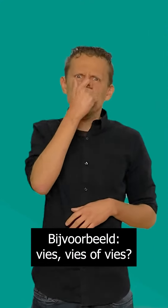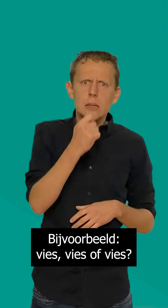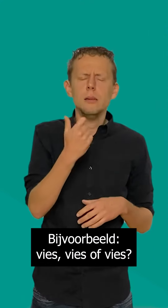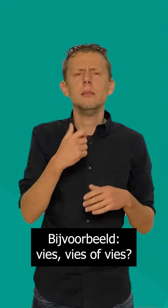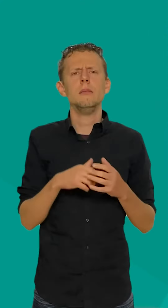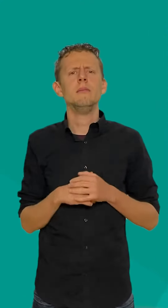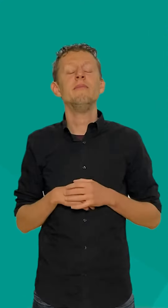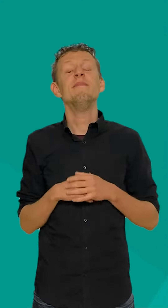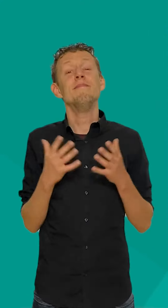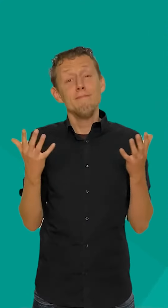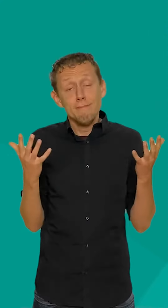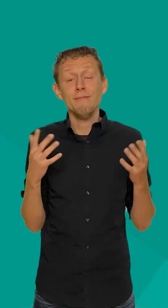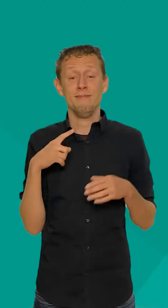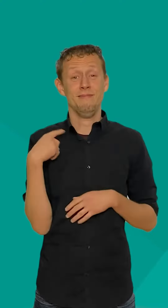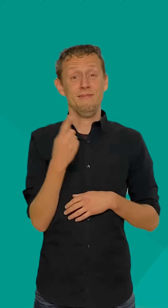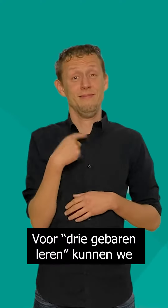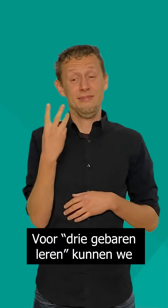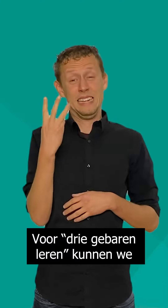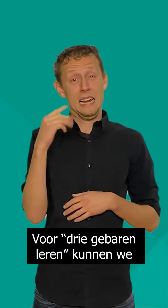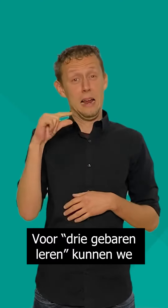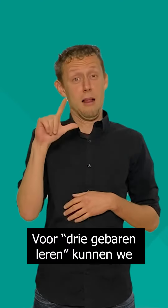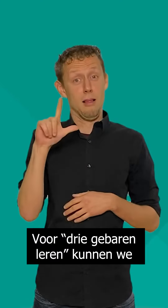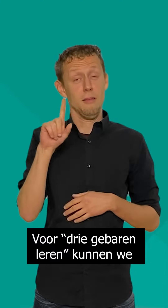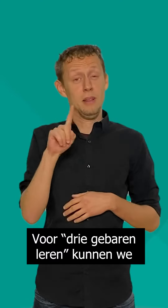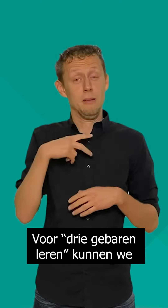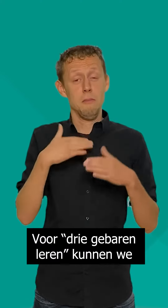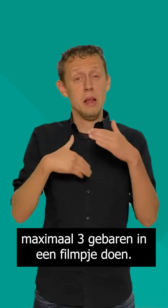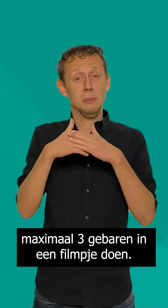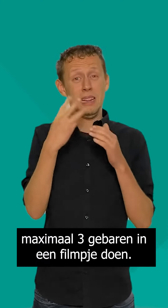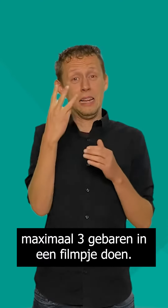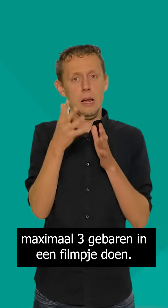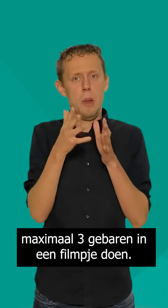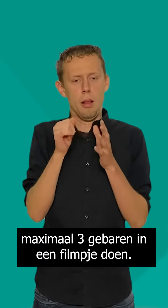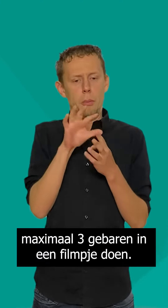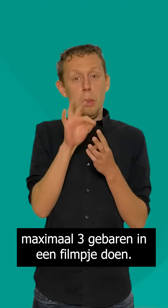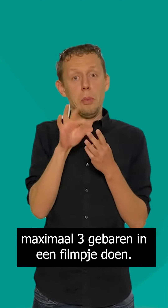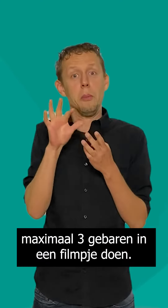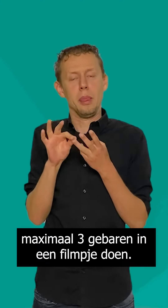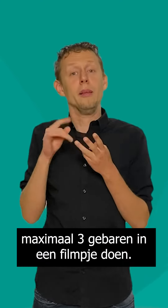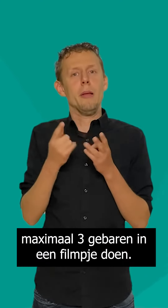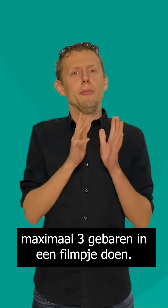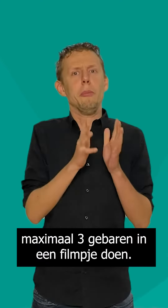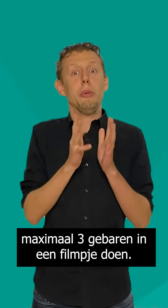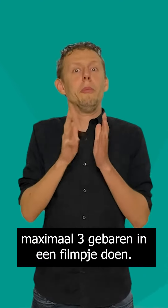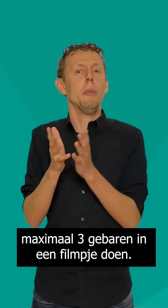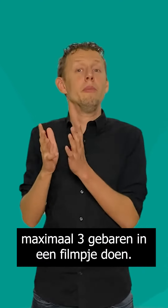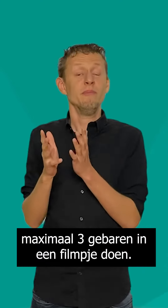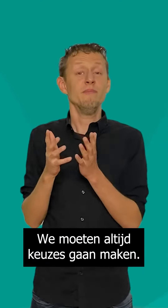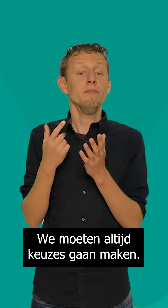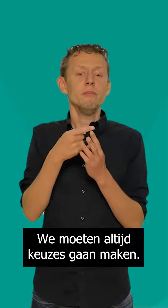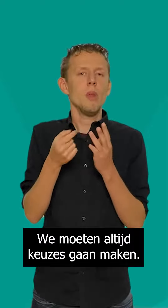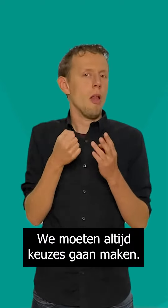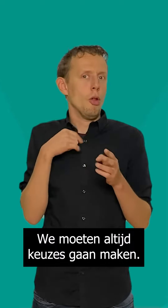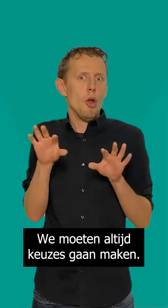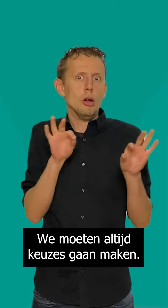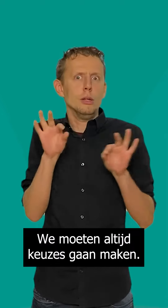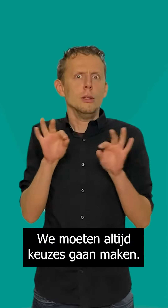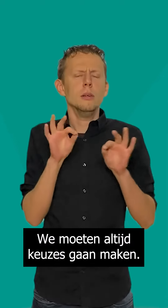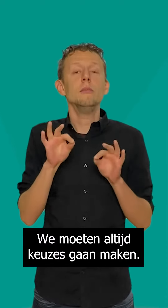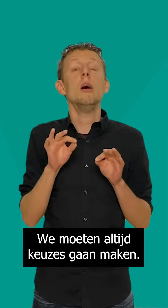vies. Nou, wij gebruiken 3GL, er zijn dus max drie gebaren die we kiezen en dan voordoen. Wij hebben altijd